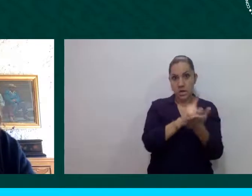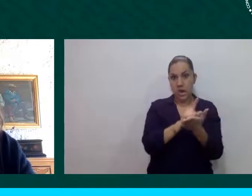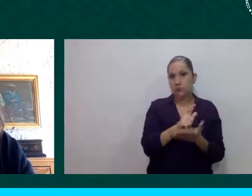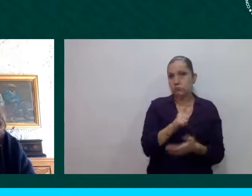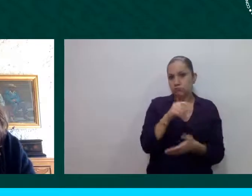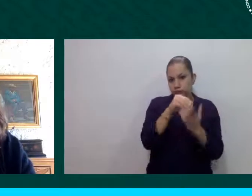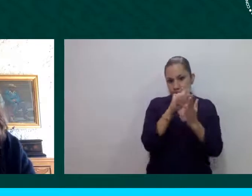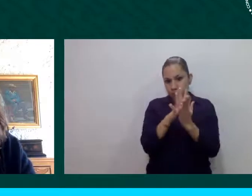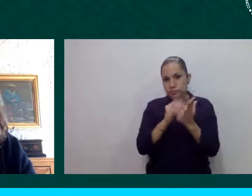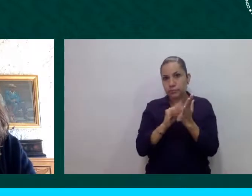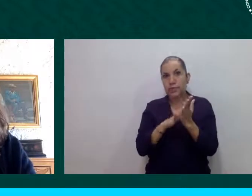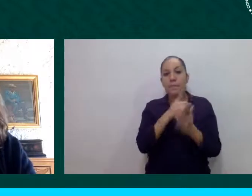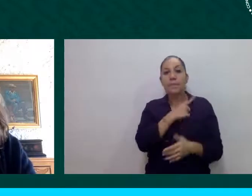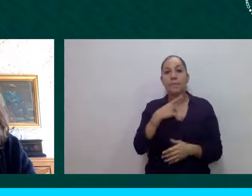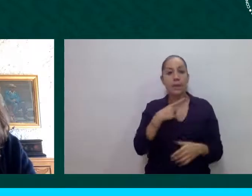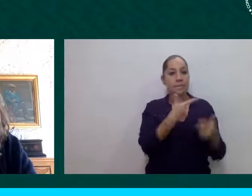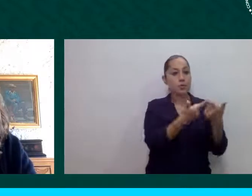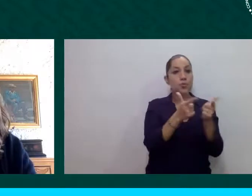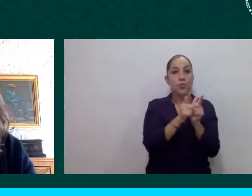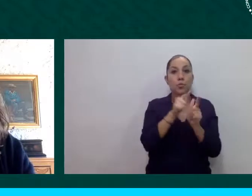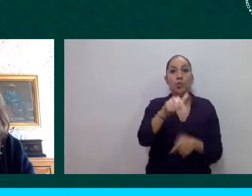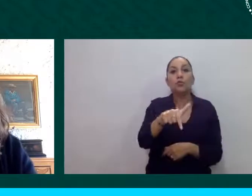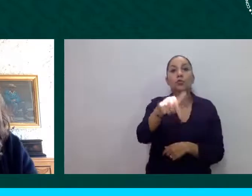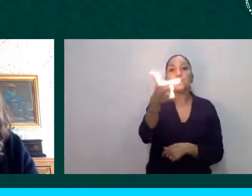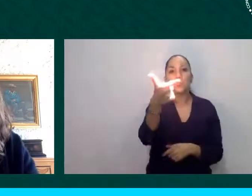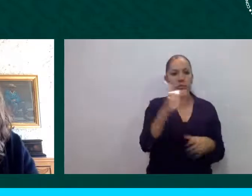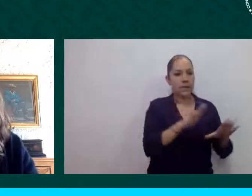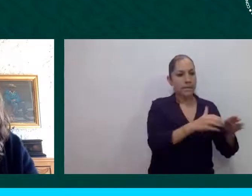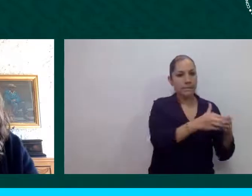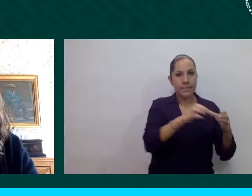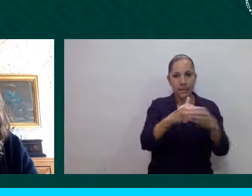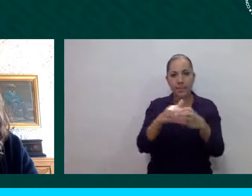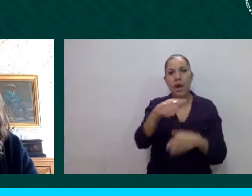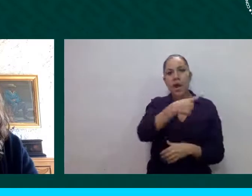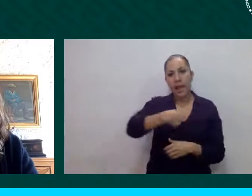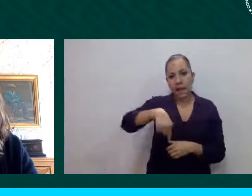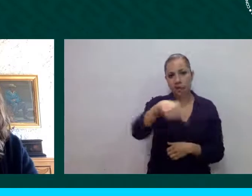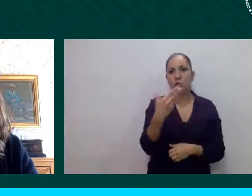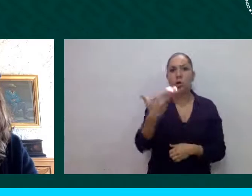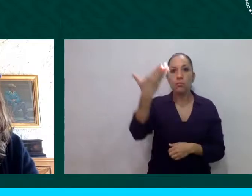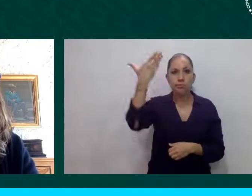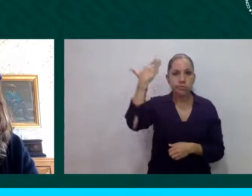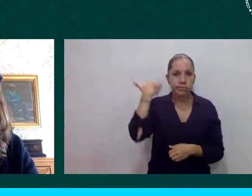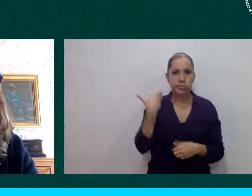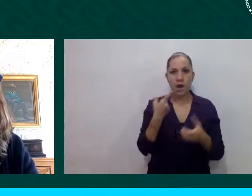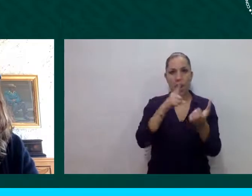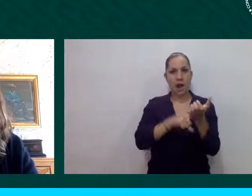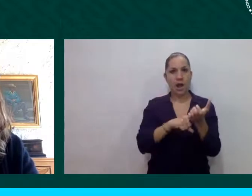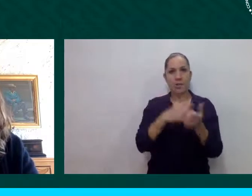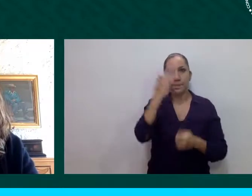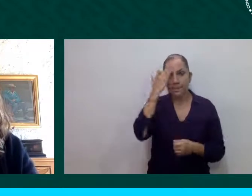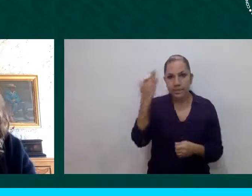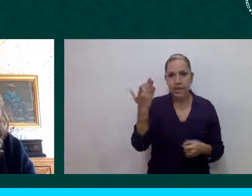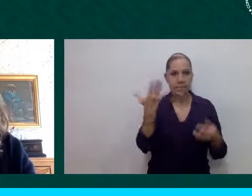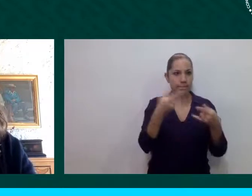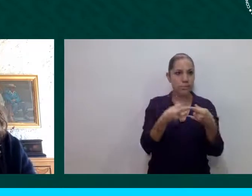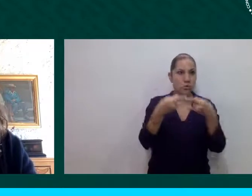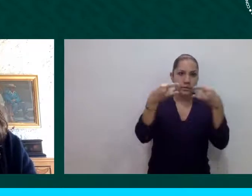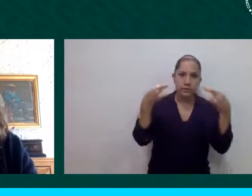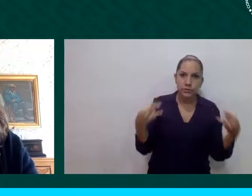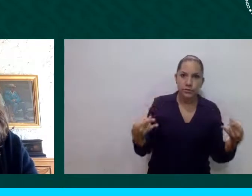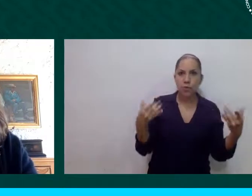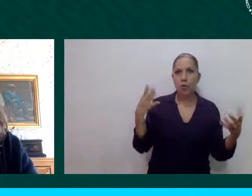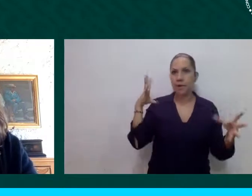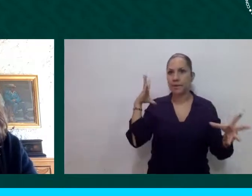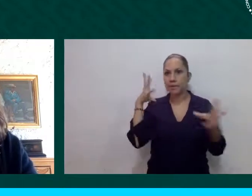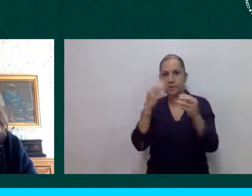desigualdad estructural, histórica, cultural, arraigada, institucional y culturalmente. Y bueno, pues justamente uno de estos